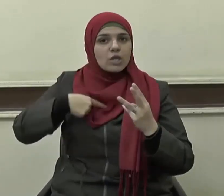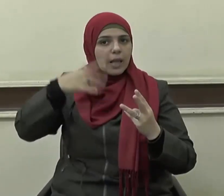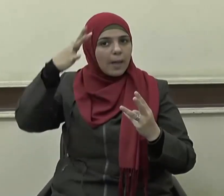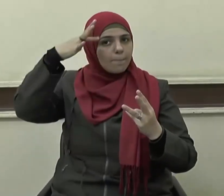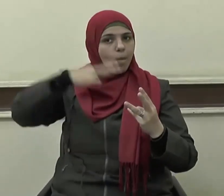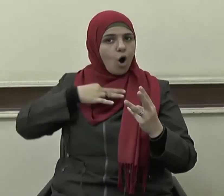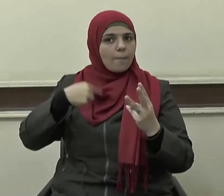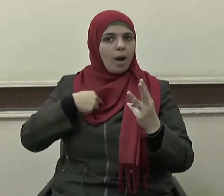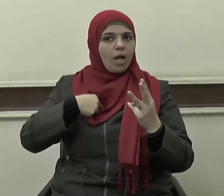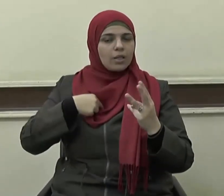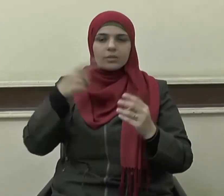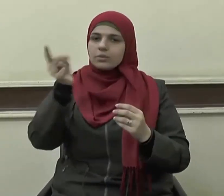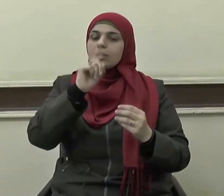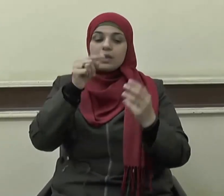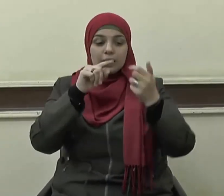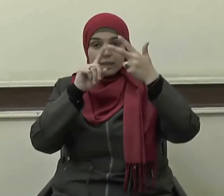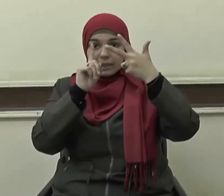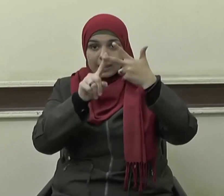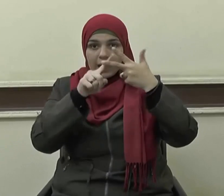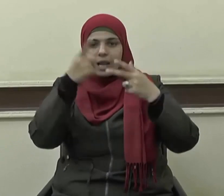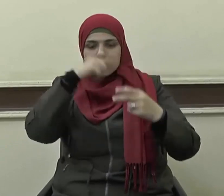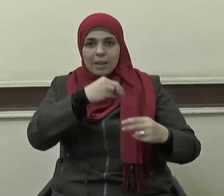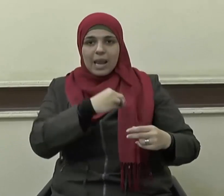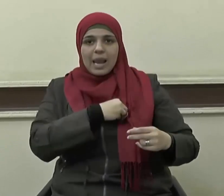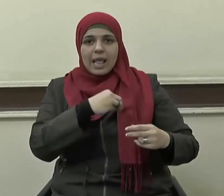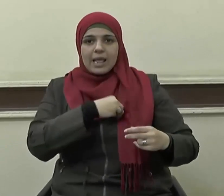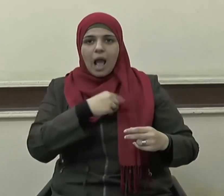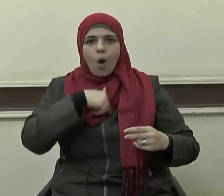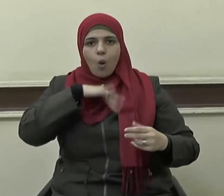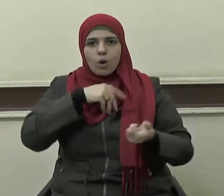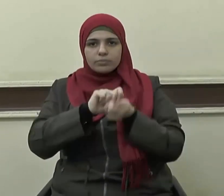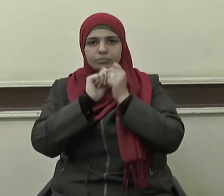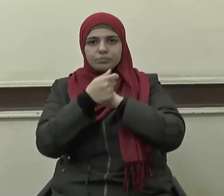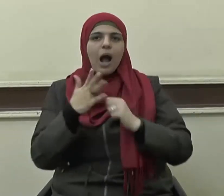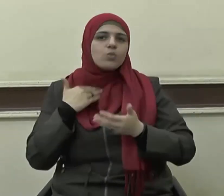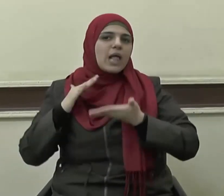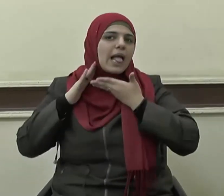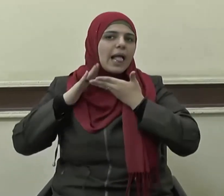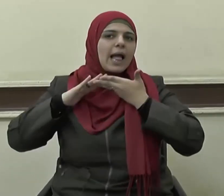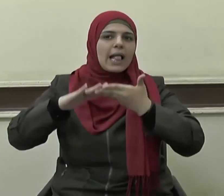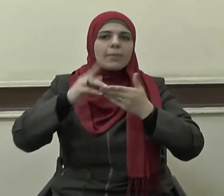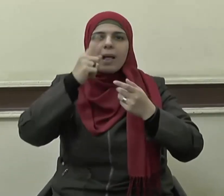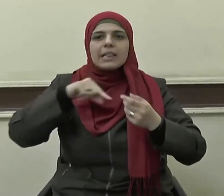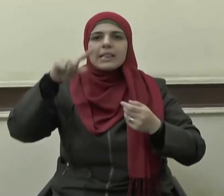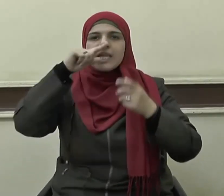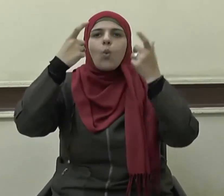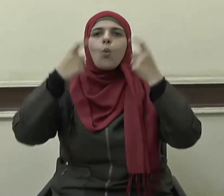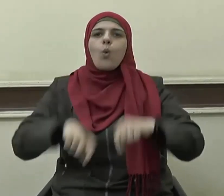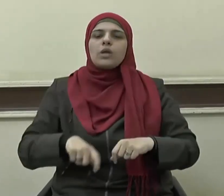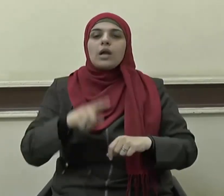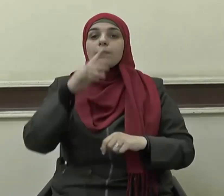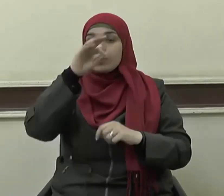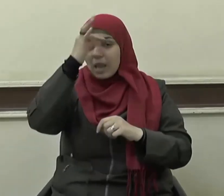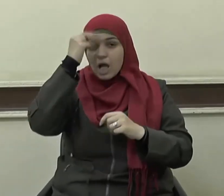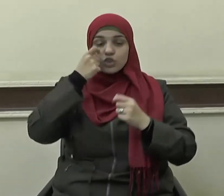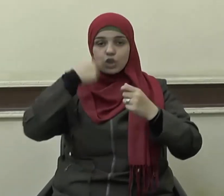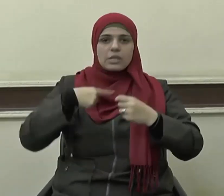تجديد النية لخدمة الدين والوطن فالإنسان مأجور بقدر